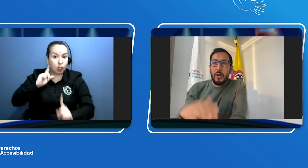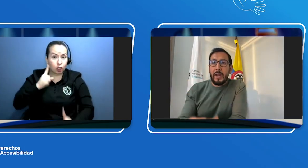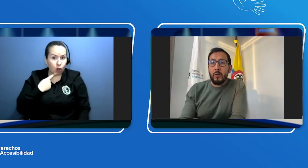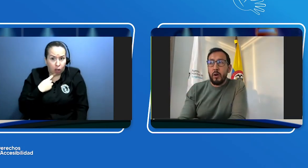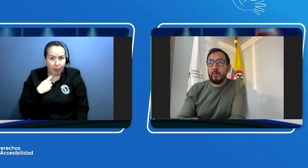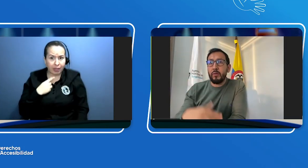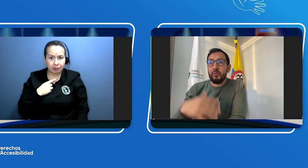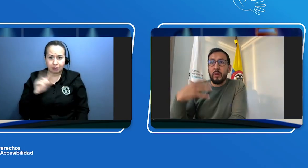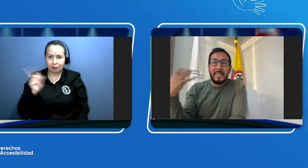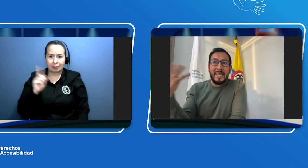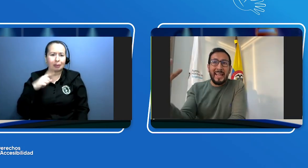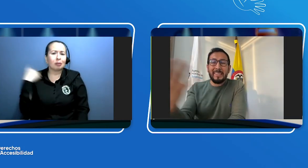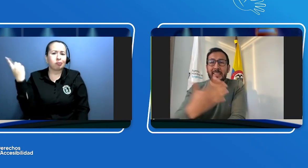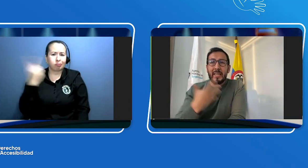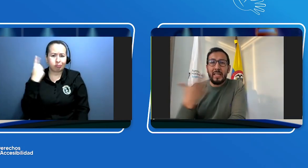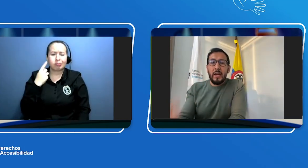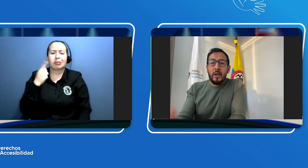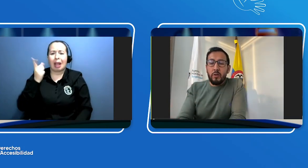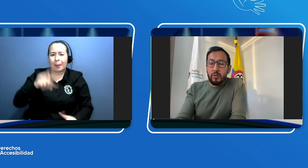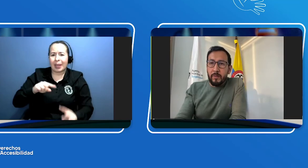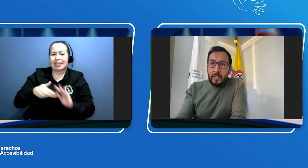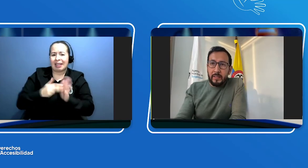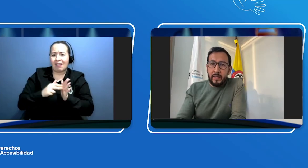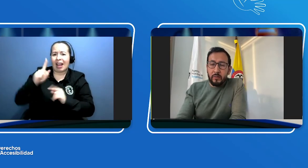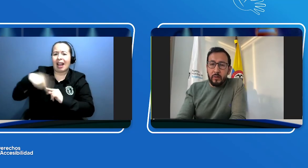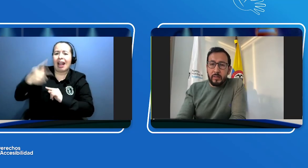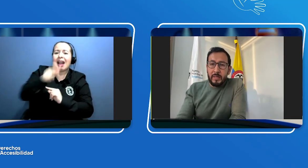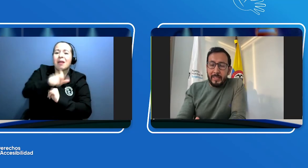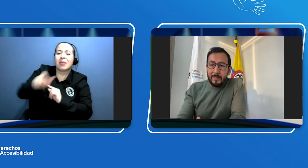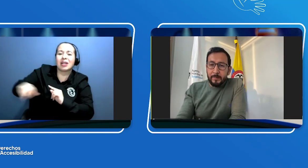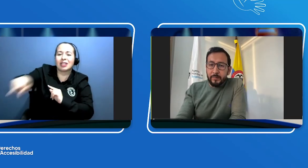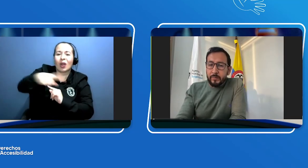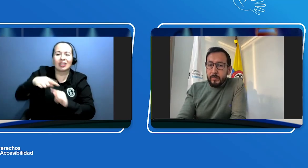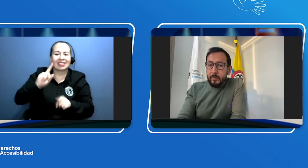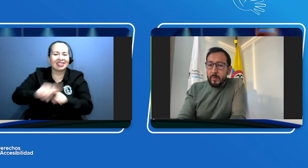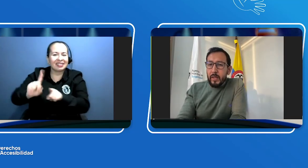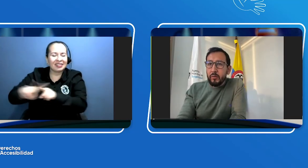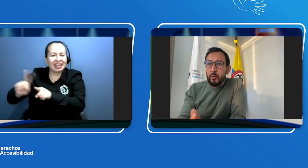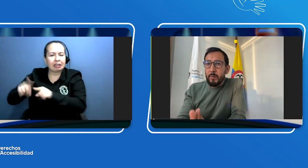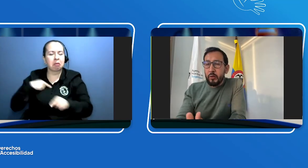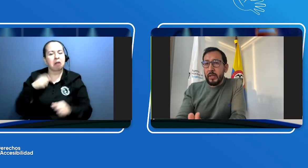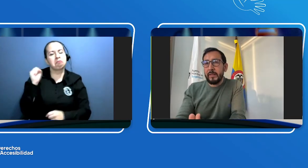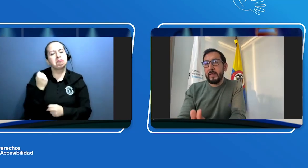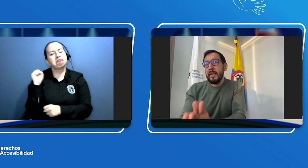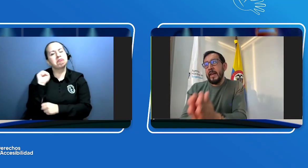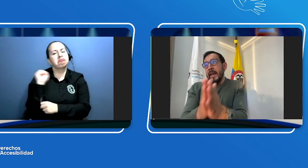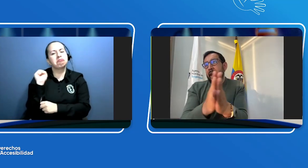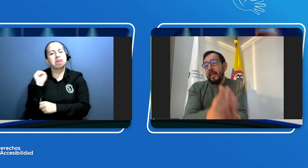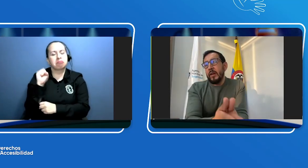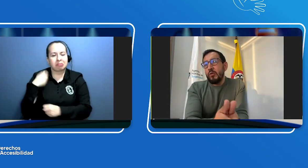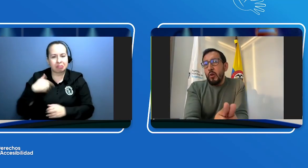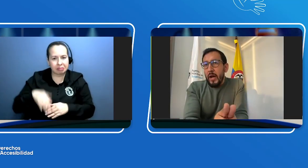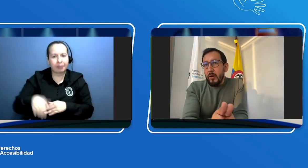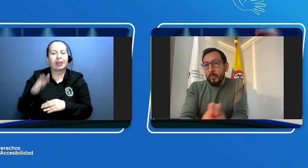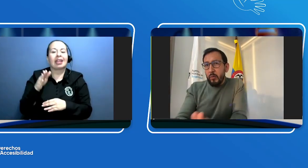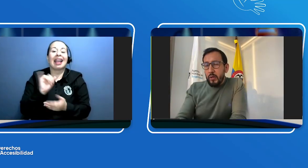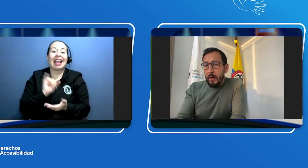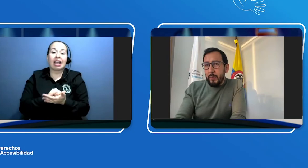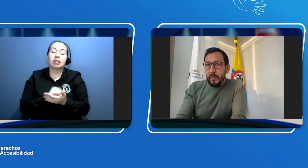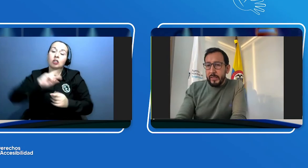responsabilidad que se tiene con los diferentes actores viales eso es muy importante en segundo lugar nos preguntaban por lo que tiene